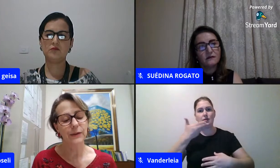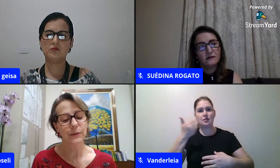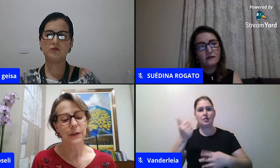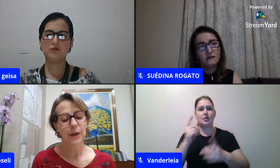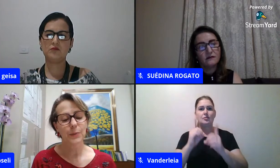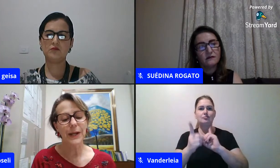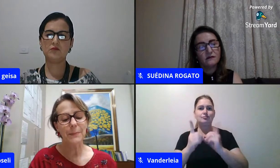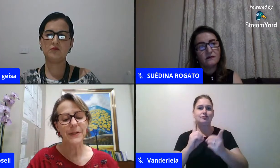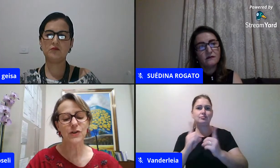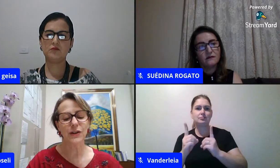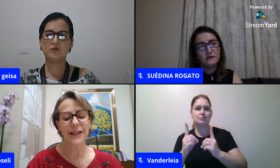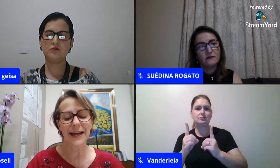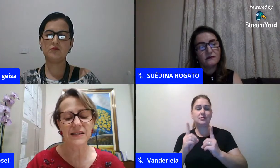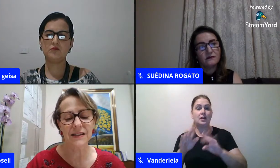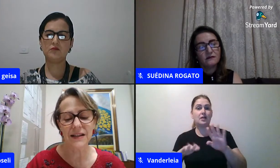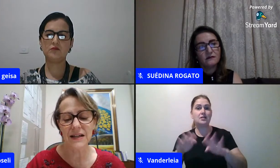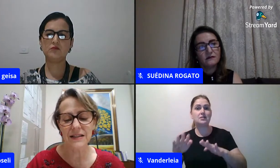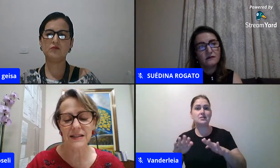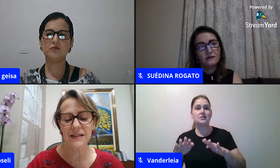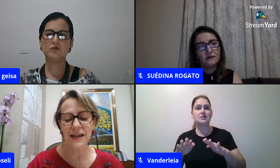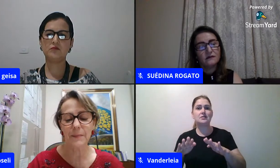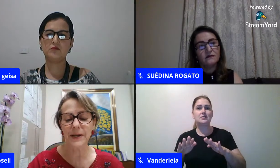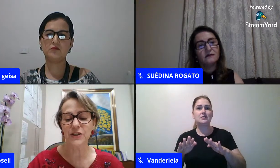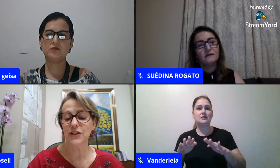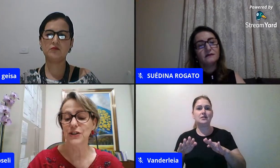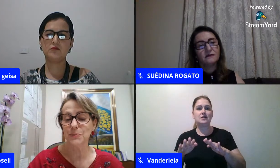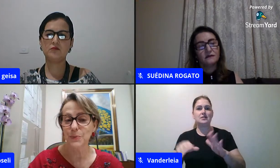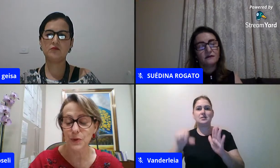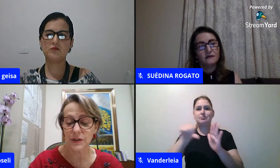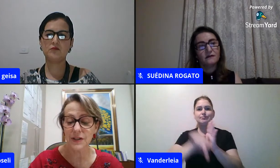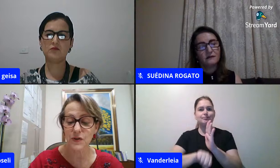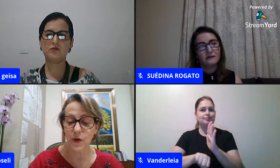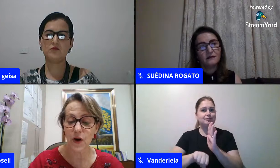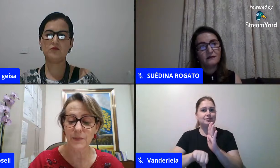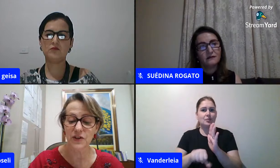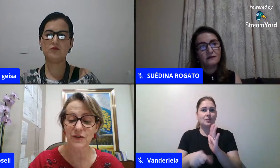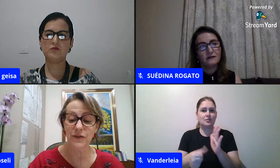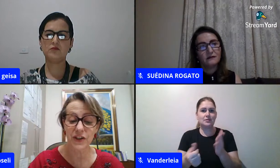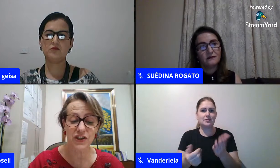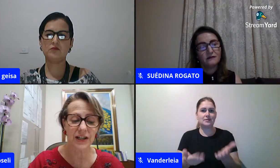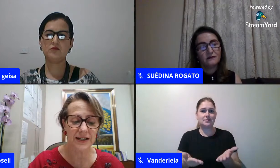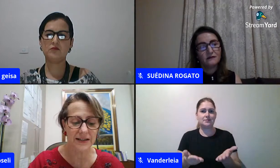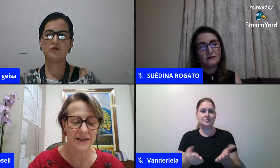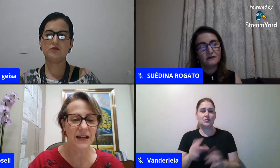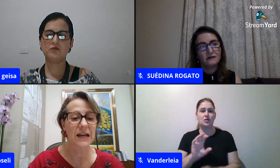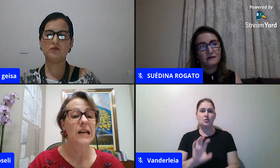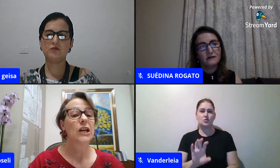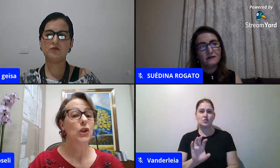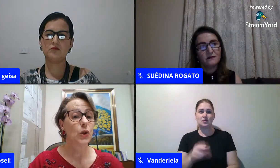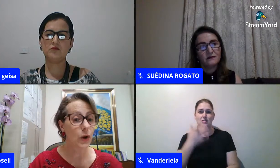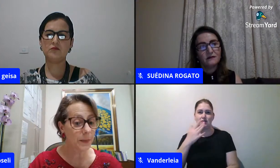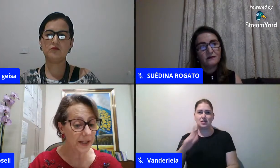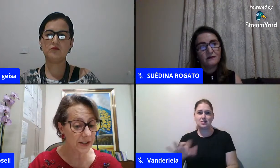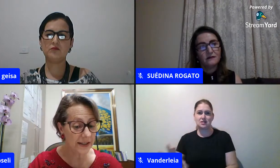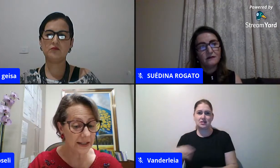contrário por aprisionar as crianças e a partir de muitas formas de vigilância